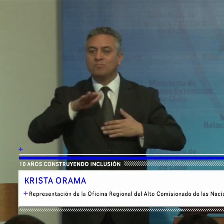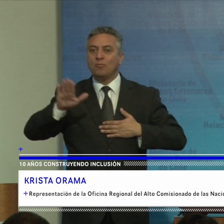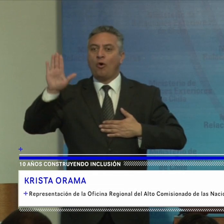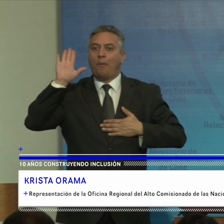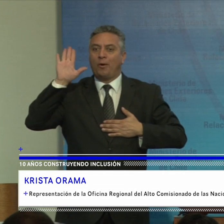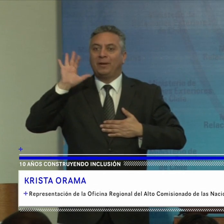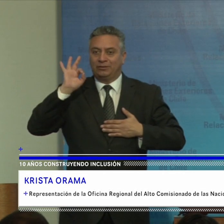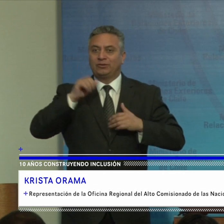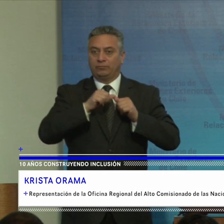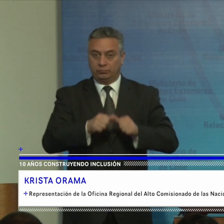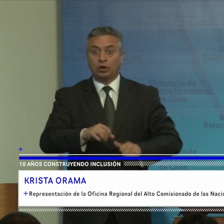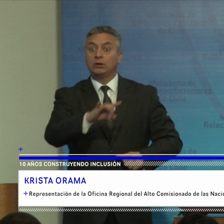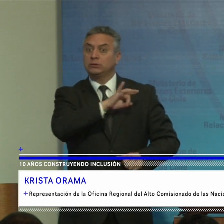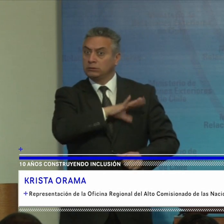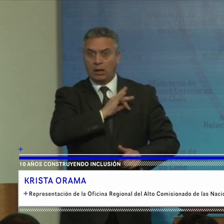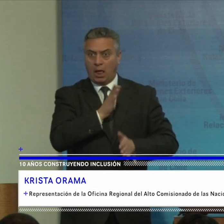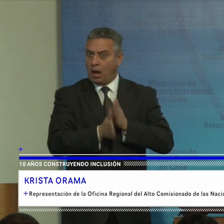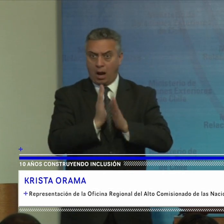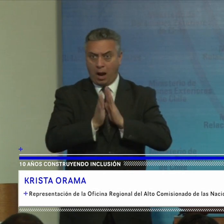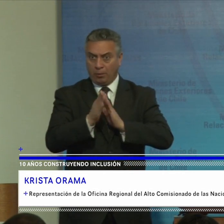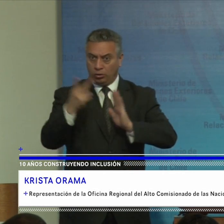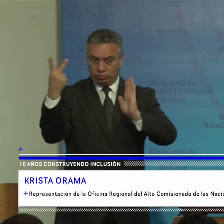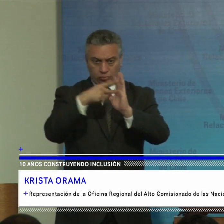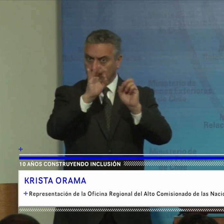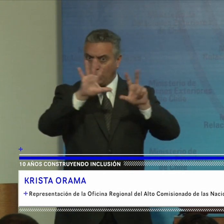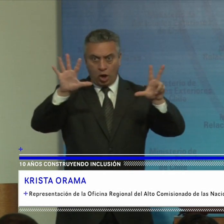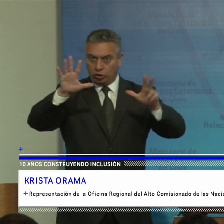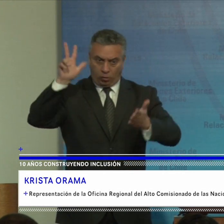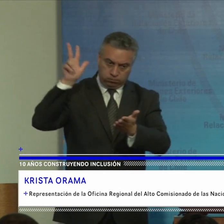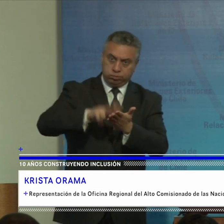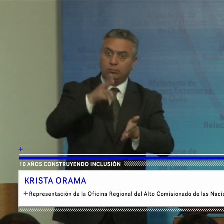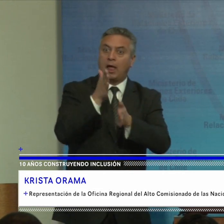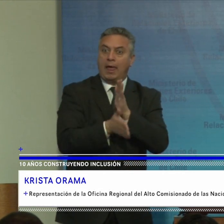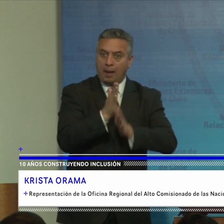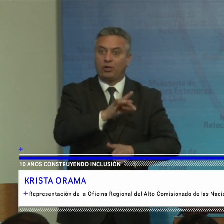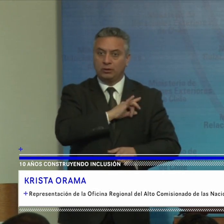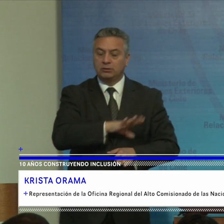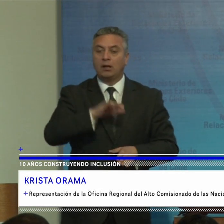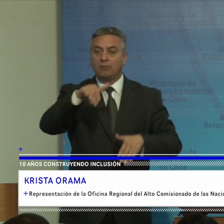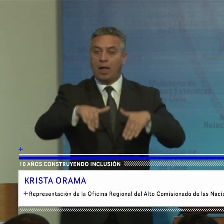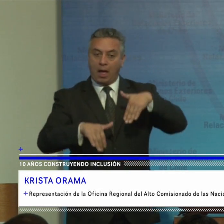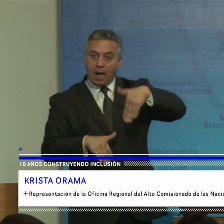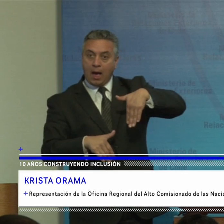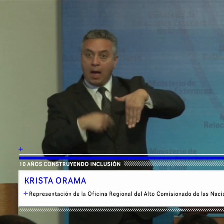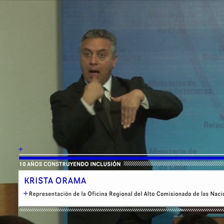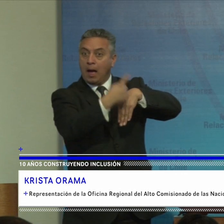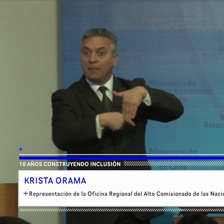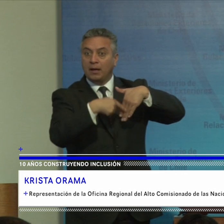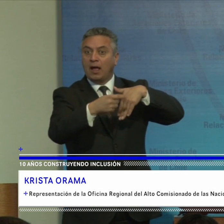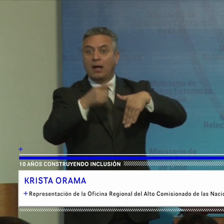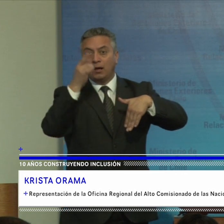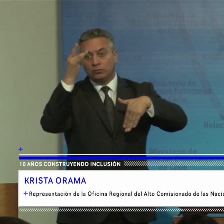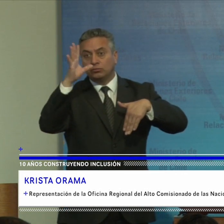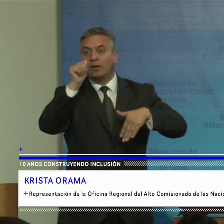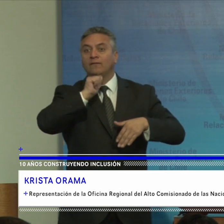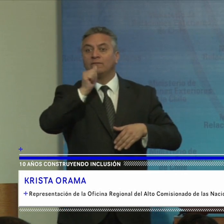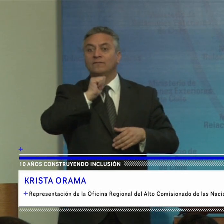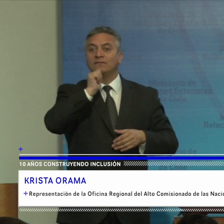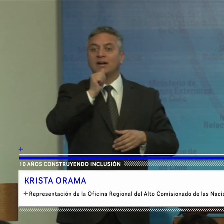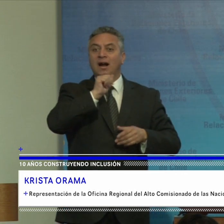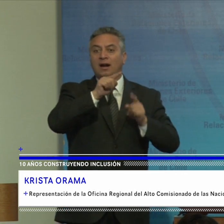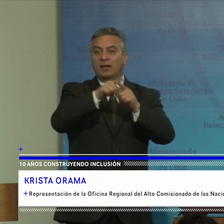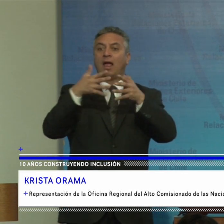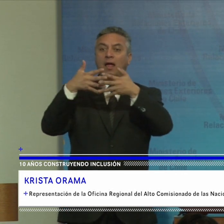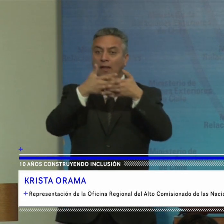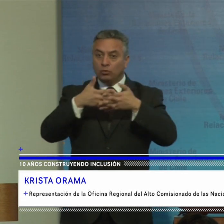ratificó entre los primeros en 2008 y ahora desde las Américas faltan solamente Santa Lucía Suriname los